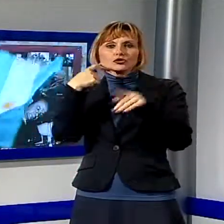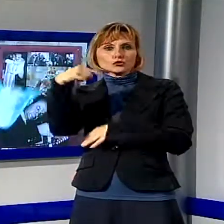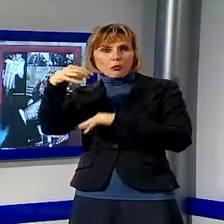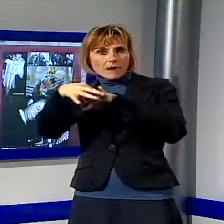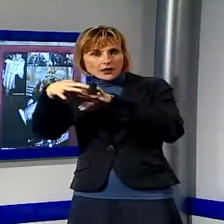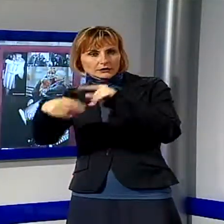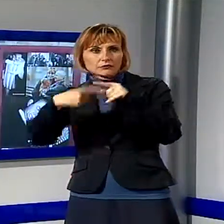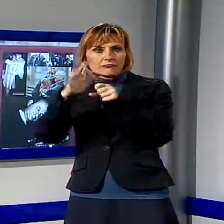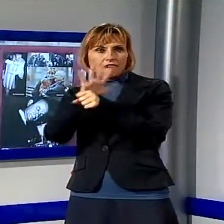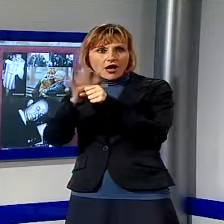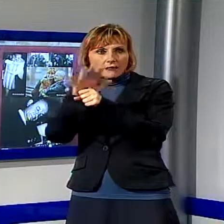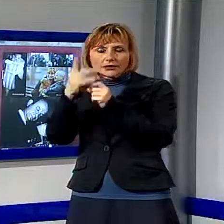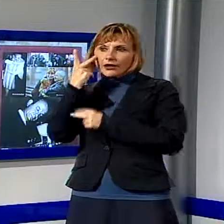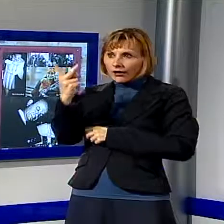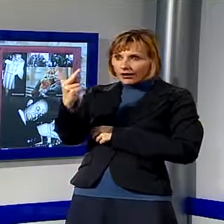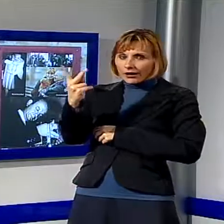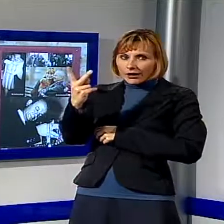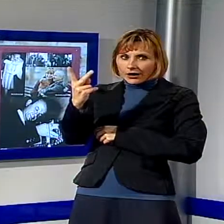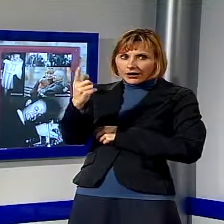è stata sopraffatta dalla commozione.